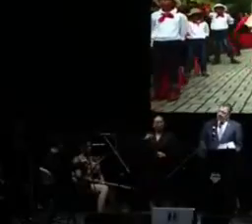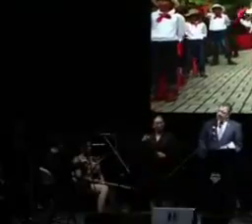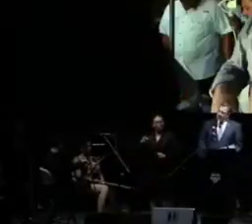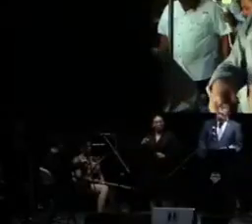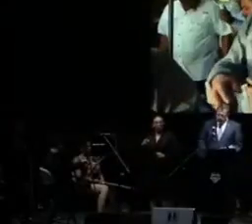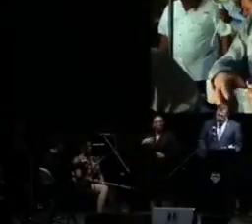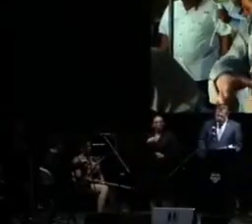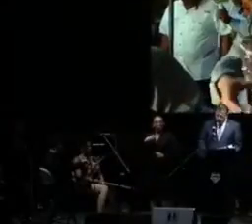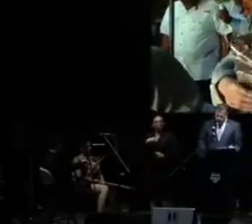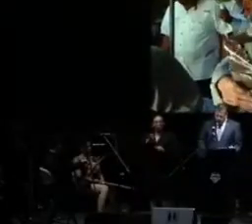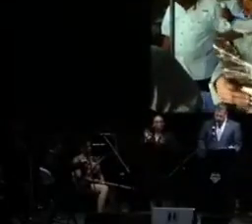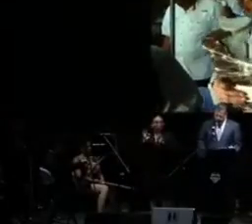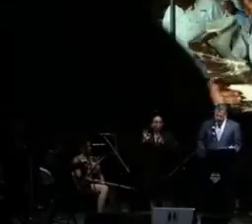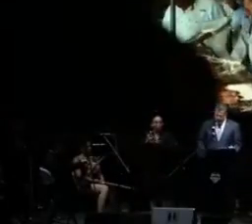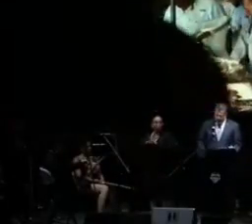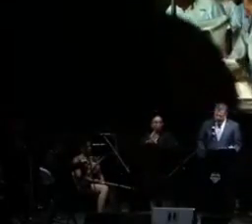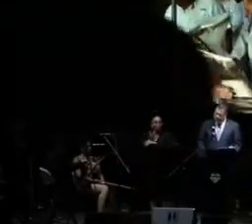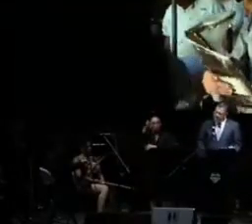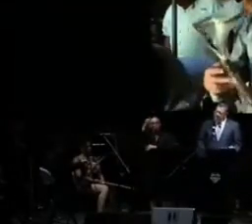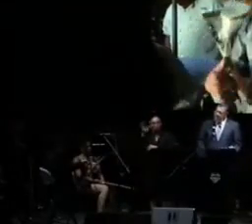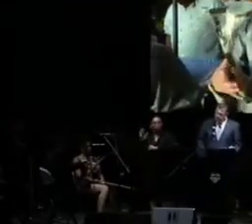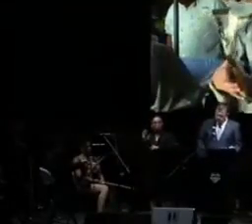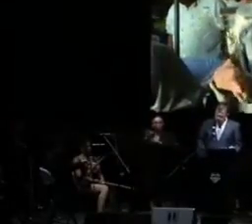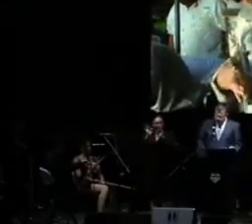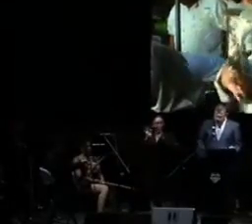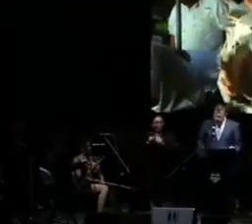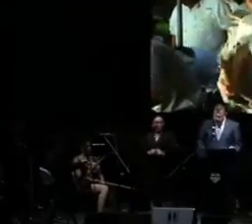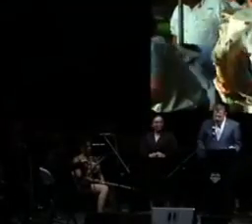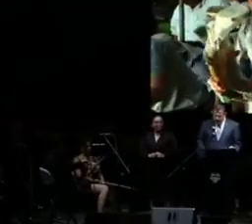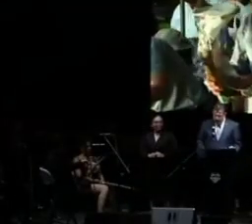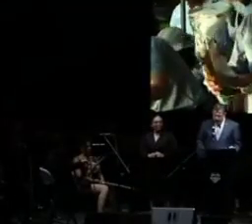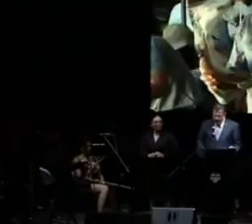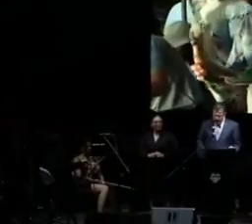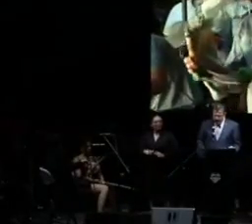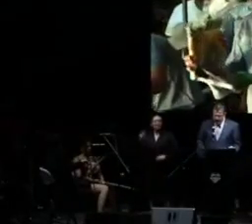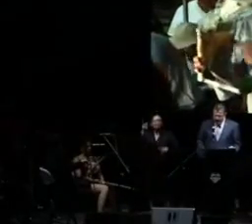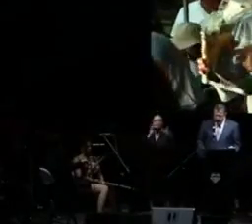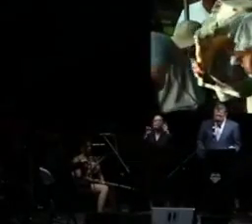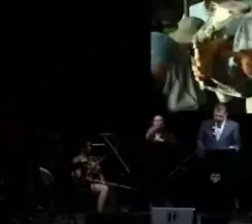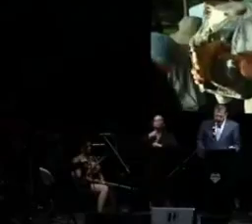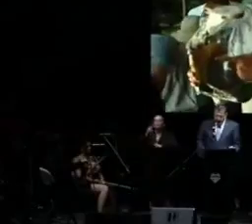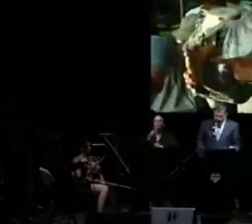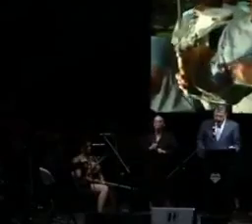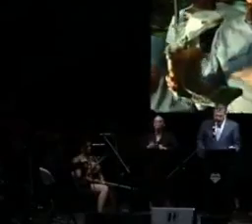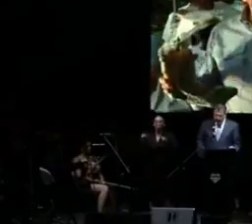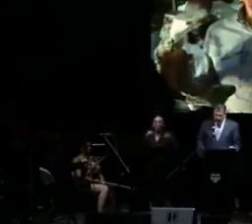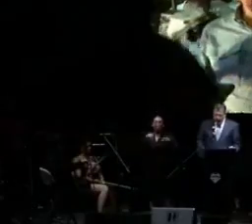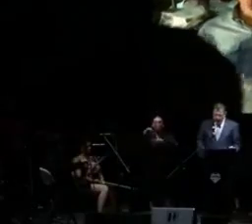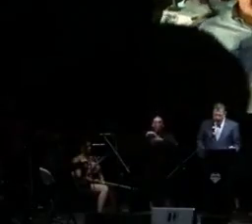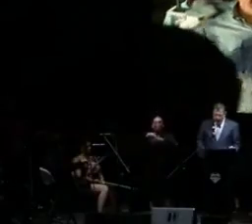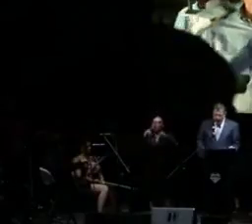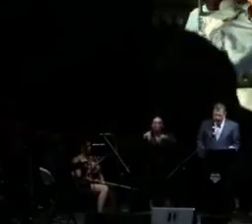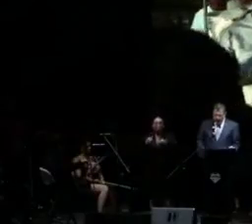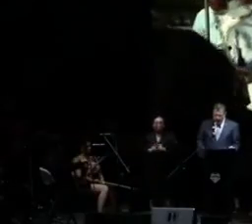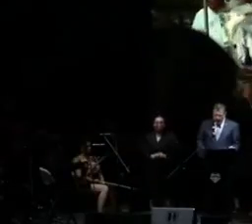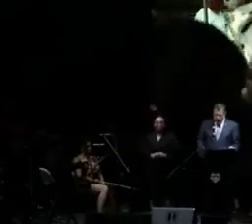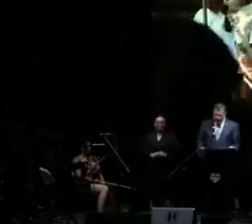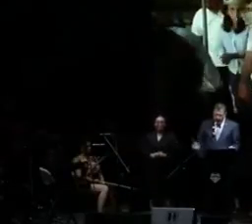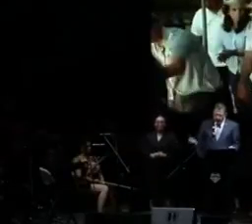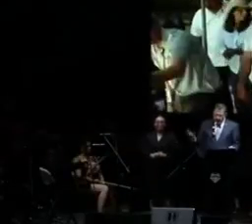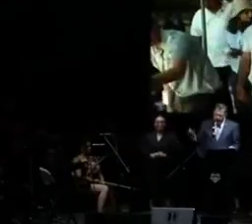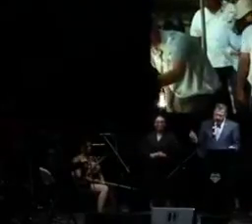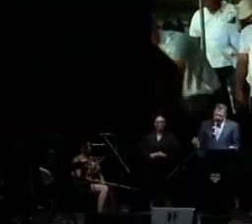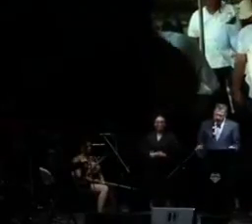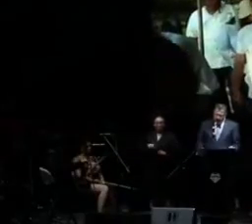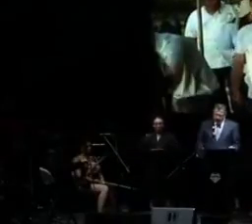por la preservación de su cultura. Escuchamos la voz del agricultor cuando invoca